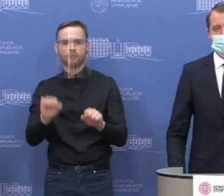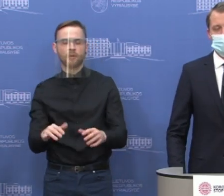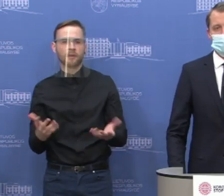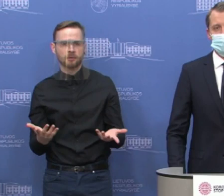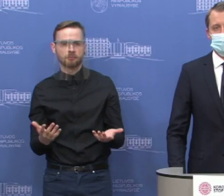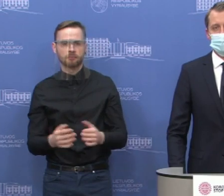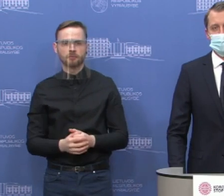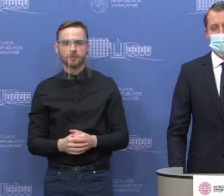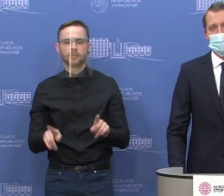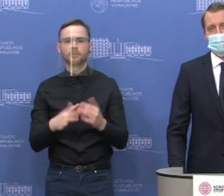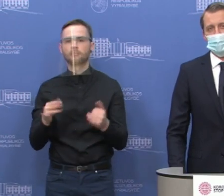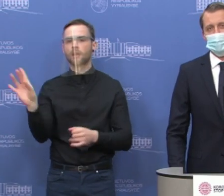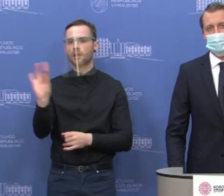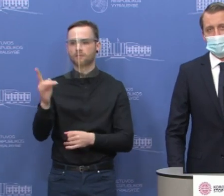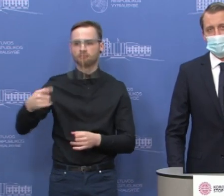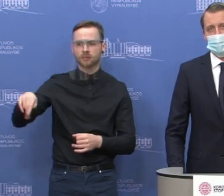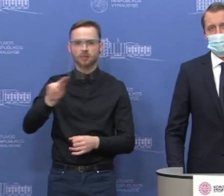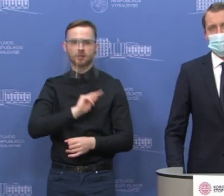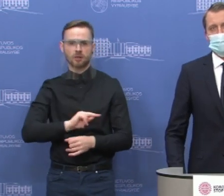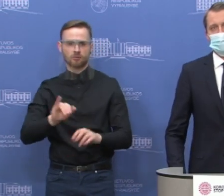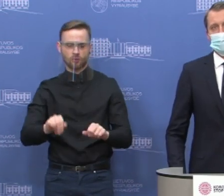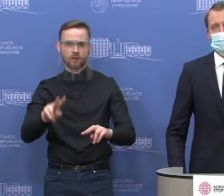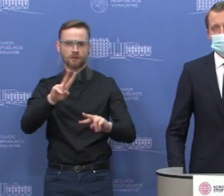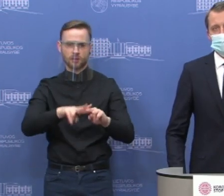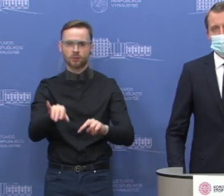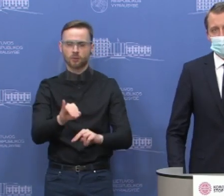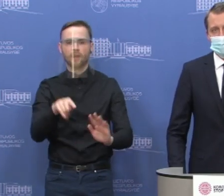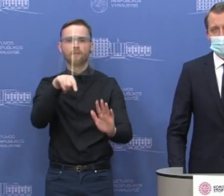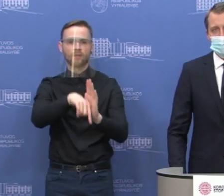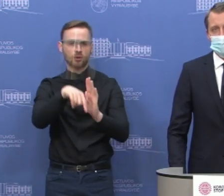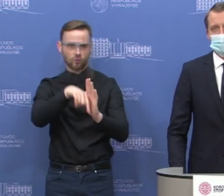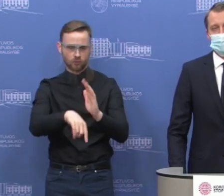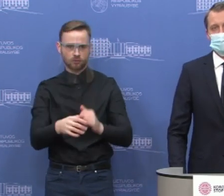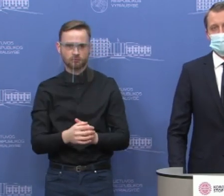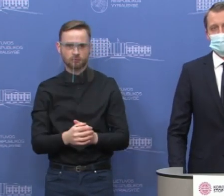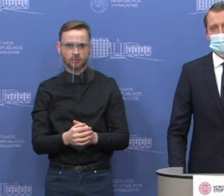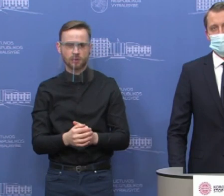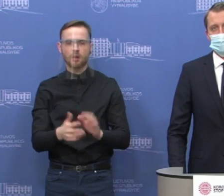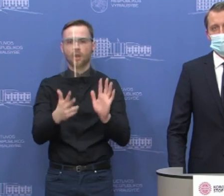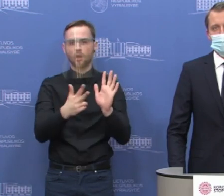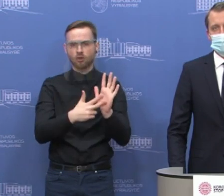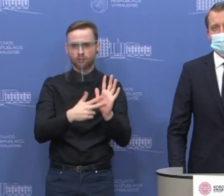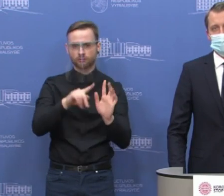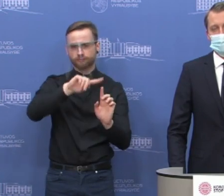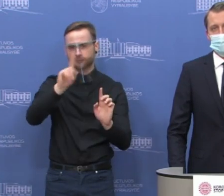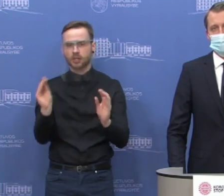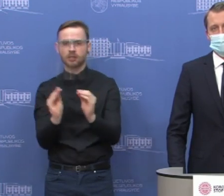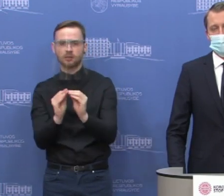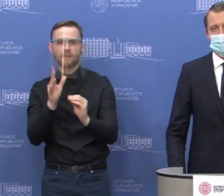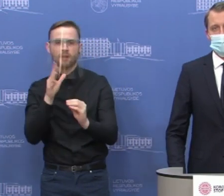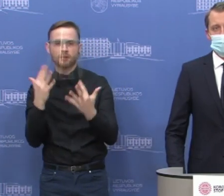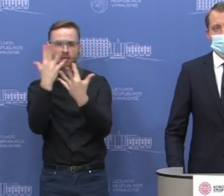restoranams ir kavinėms veikti viduje, būtent orientuotas pirmiausia iki nuo 8 iki 10